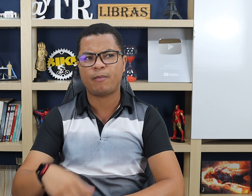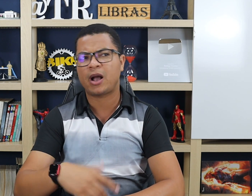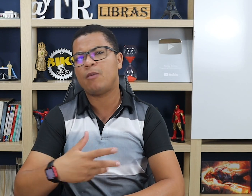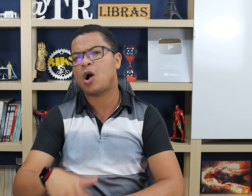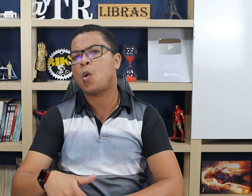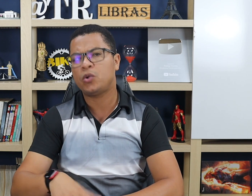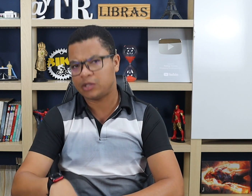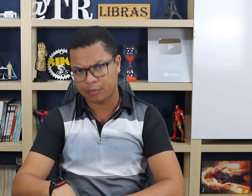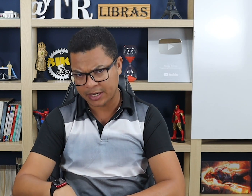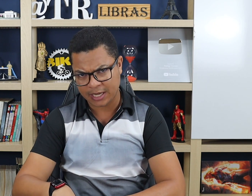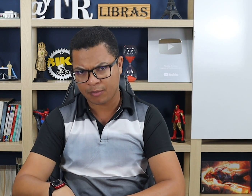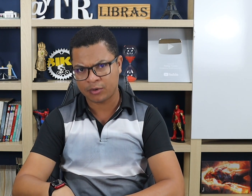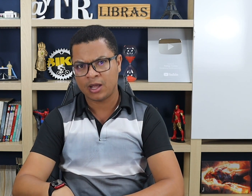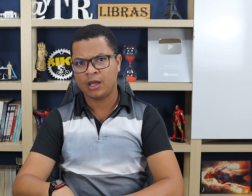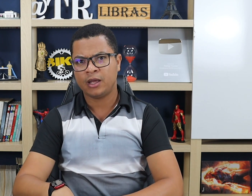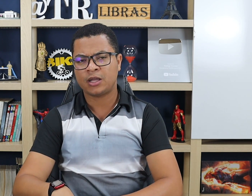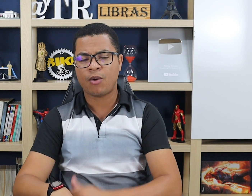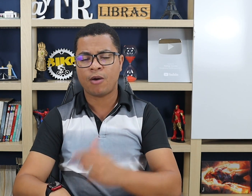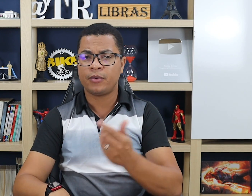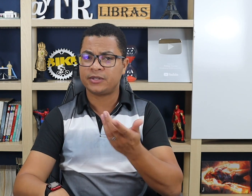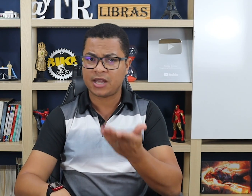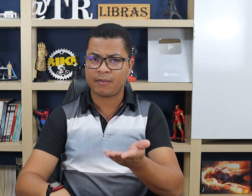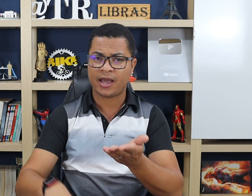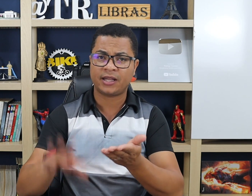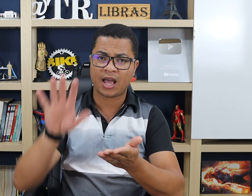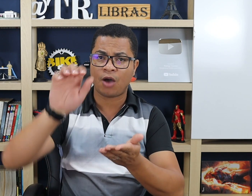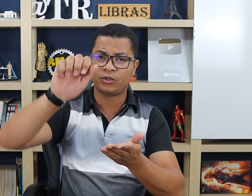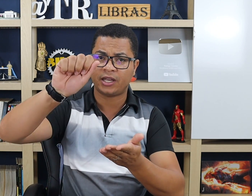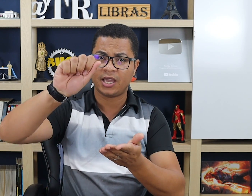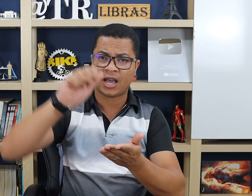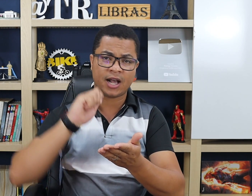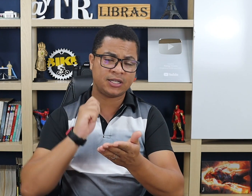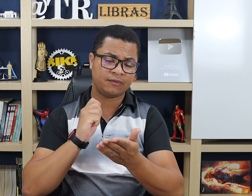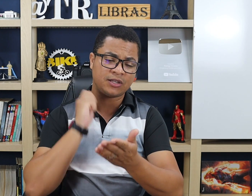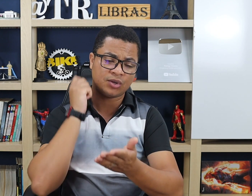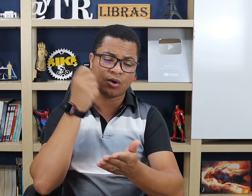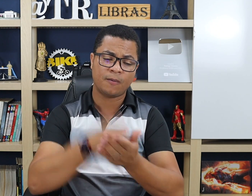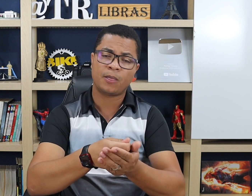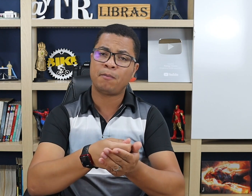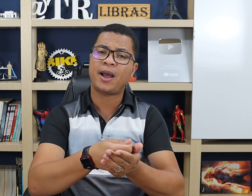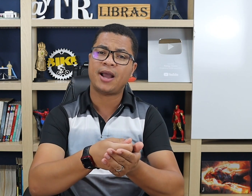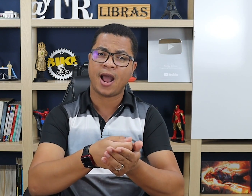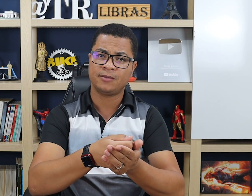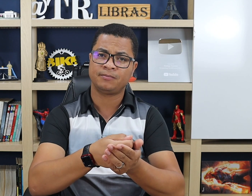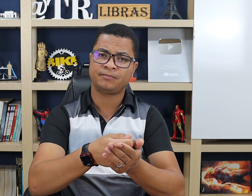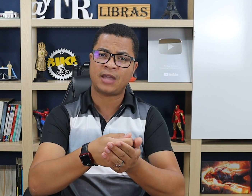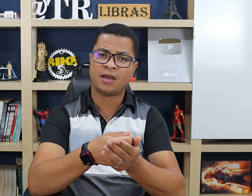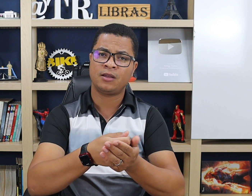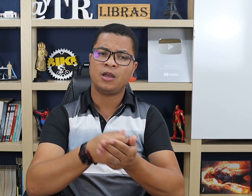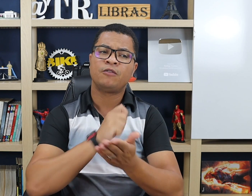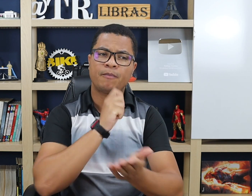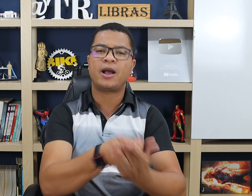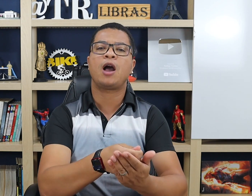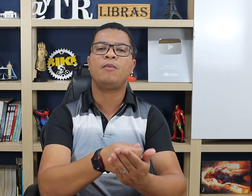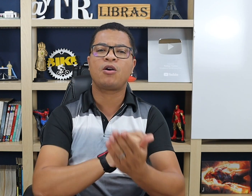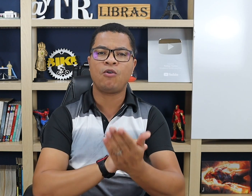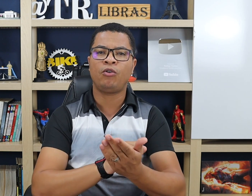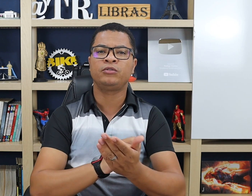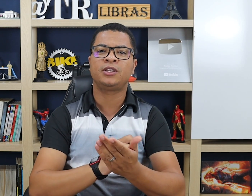vou pagar uma conta, por exemplo. Então, mãozinha aberta, a outra quem há, e você faz isso aqui, Pagar, tá? Vou pagar uma conta,